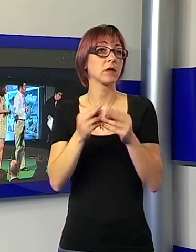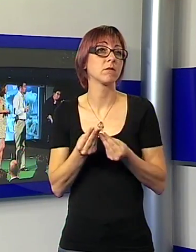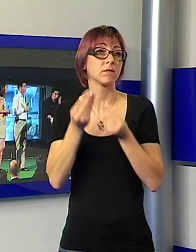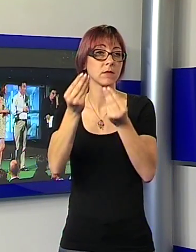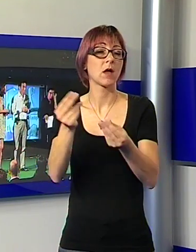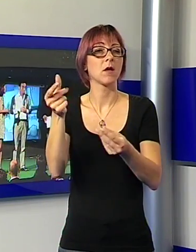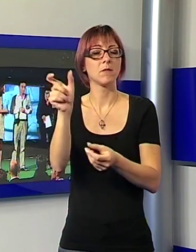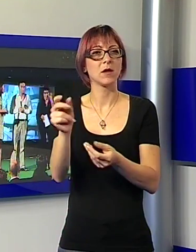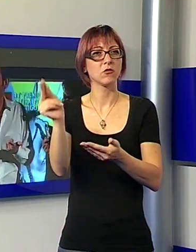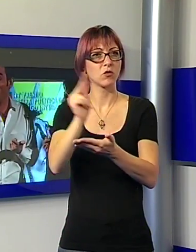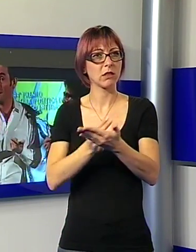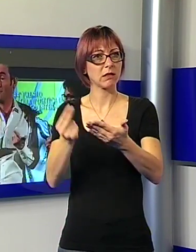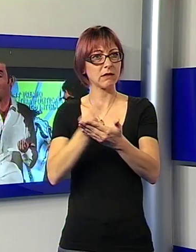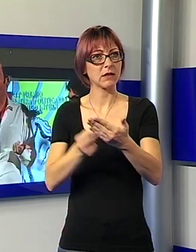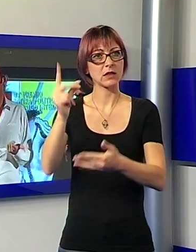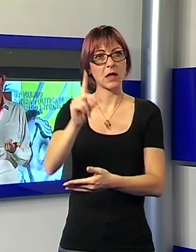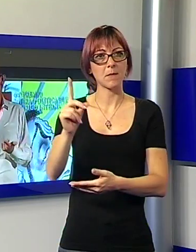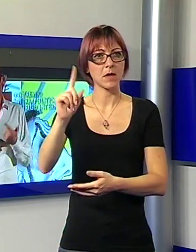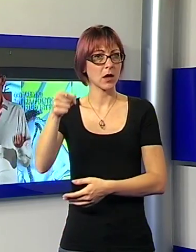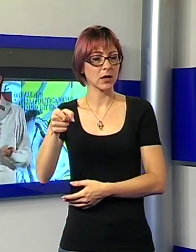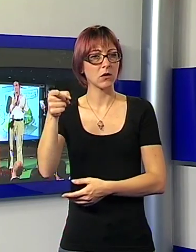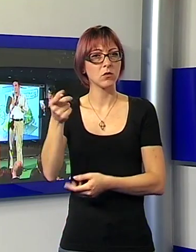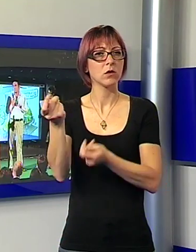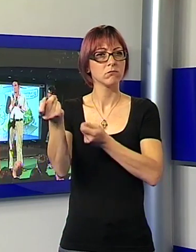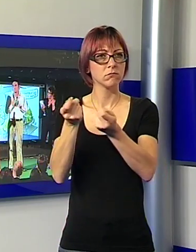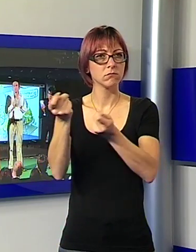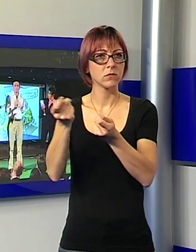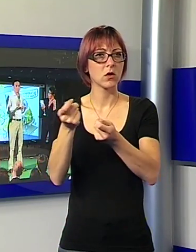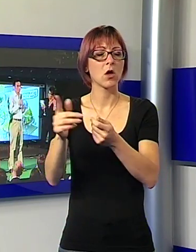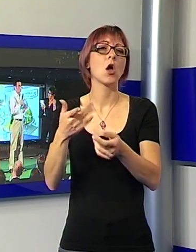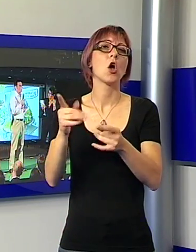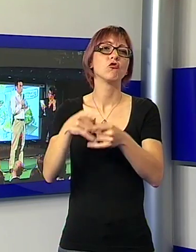Damian Glez, che da 25 anni guida il giornale de Judi in Burkina Faso.